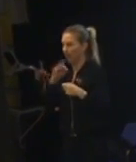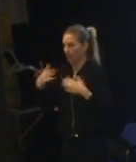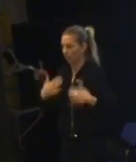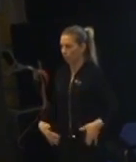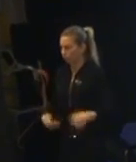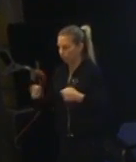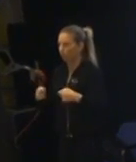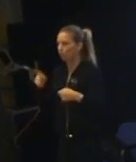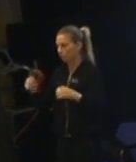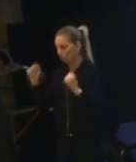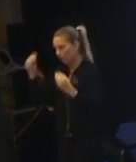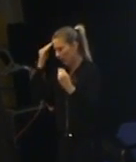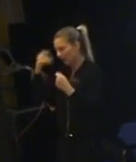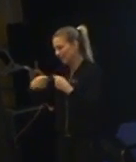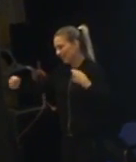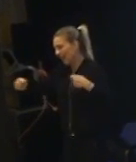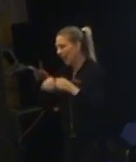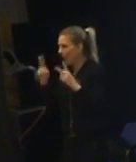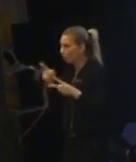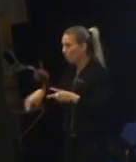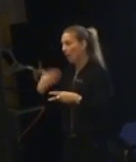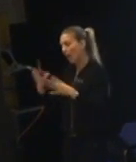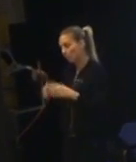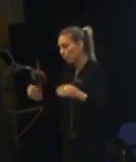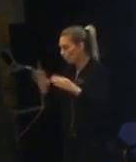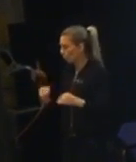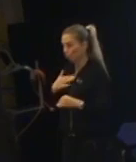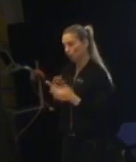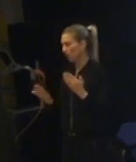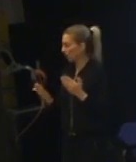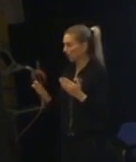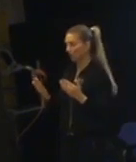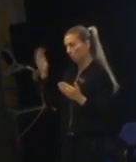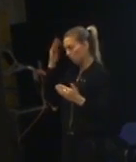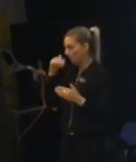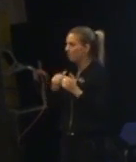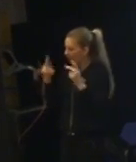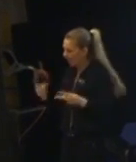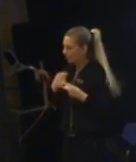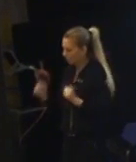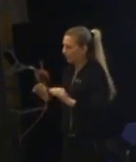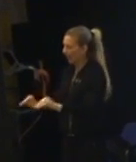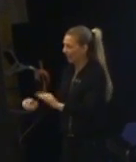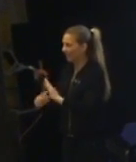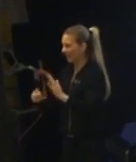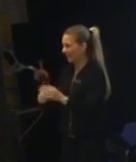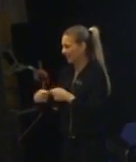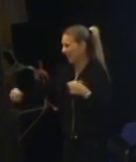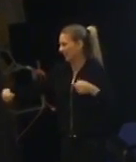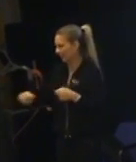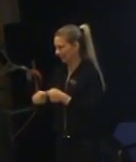Så de behöver lära sig stretchar. Fast de är mjuka och inte upplever att de har problem. Så behöver vi lära dem tekniken för stretchning. Och då menar jag inte,